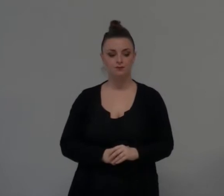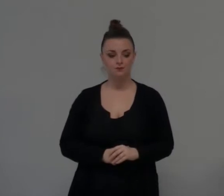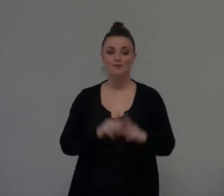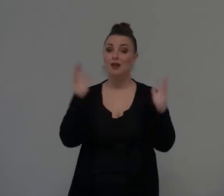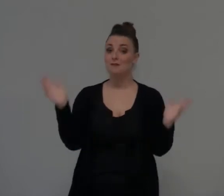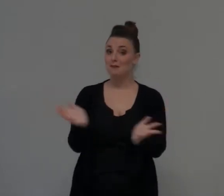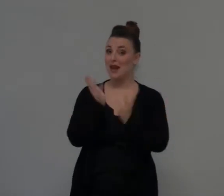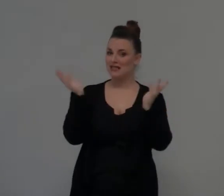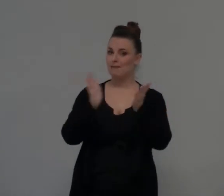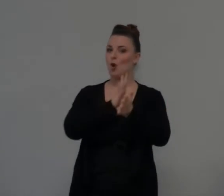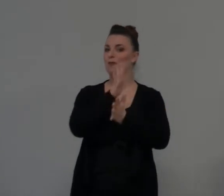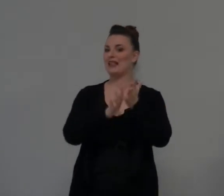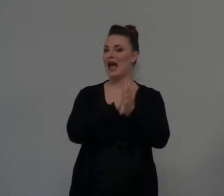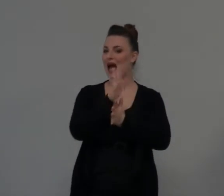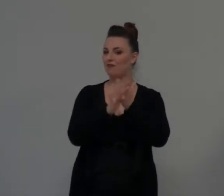Immagino